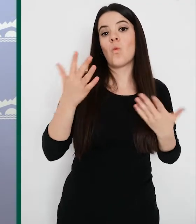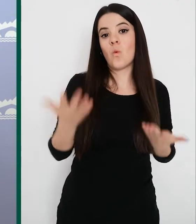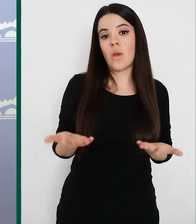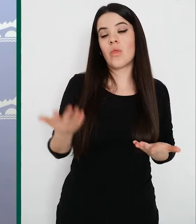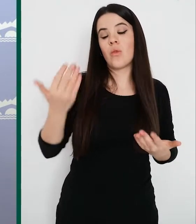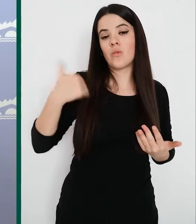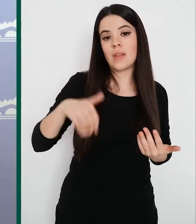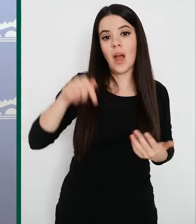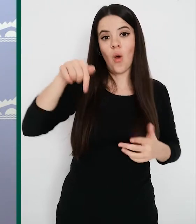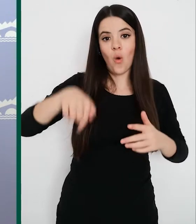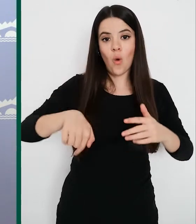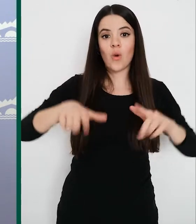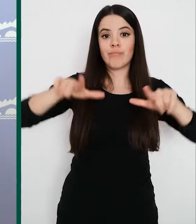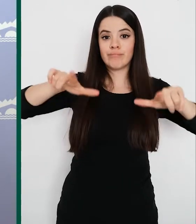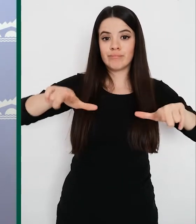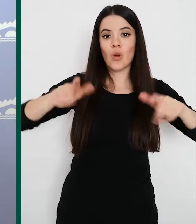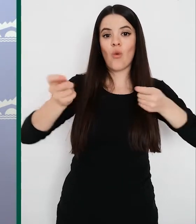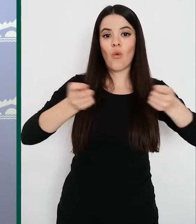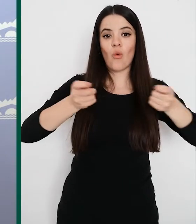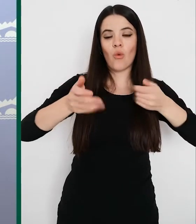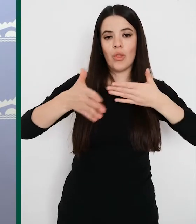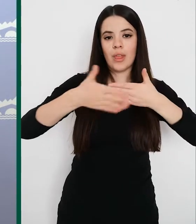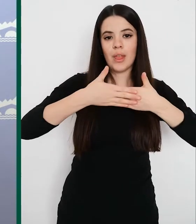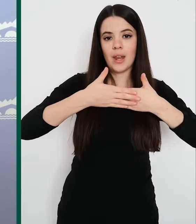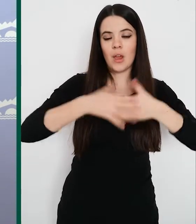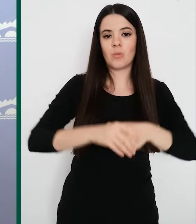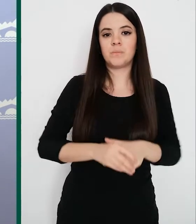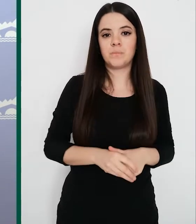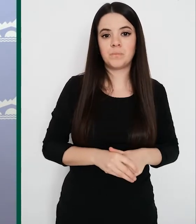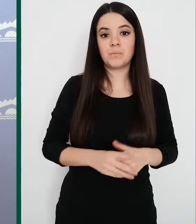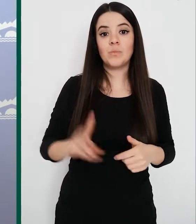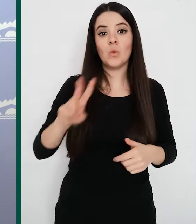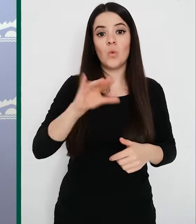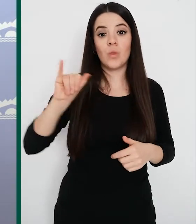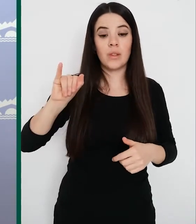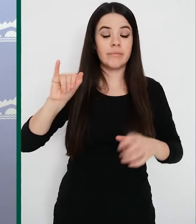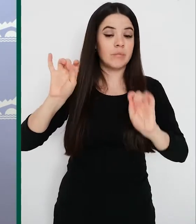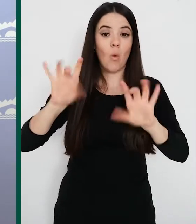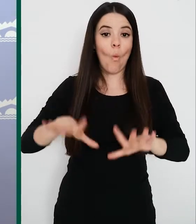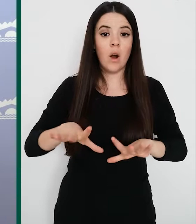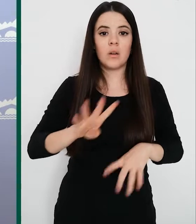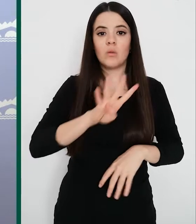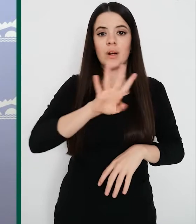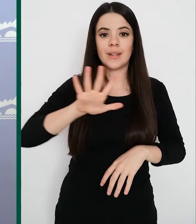control definitivamente. Es un número aproximado. La UCI de momento sigue igual con 45 puestos